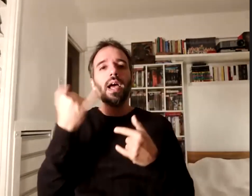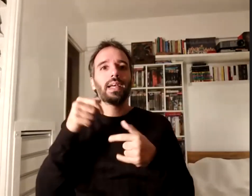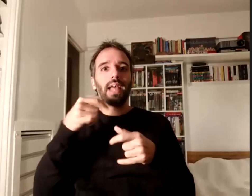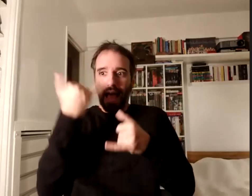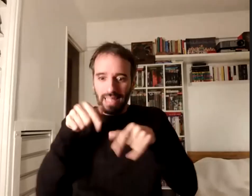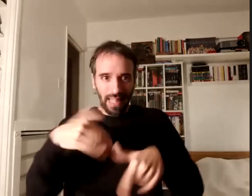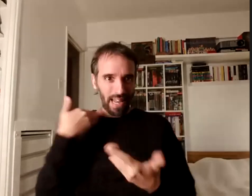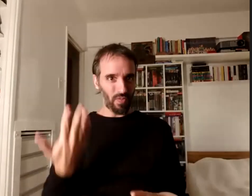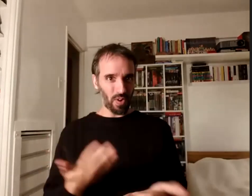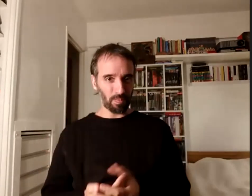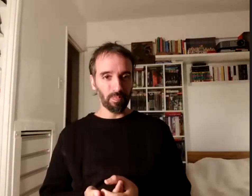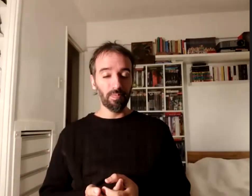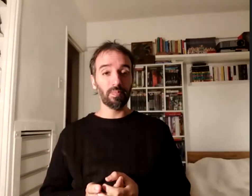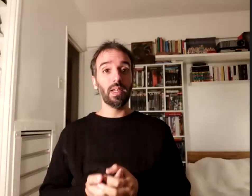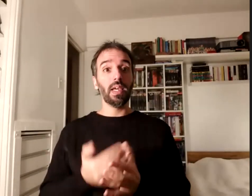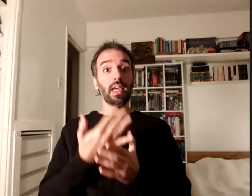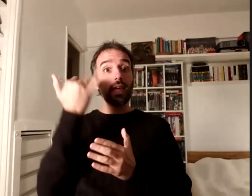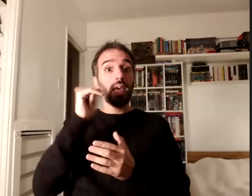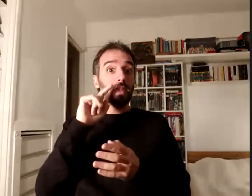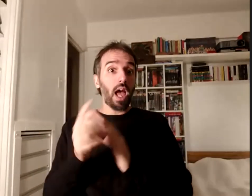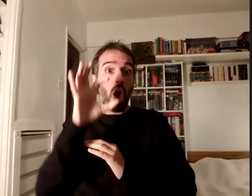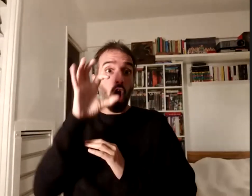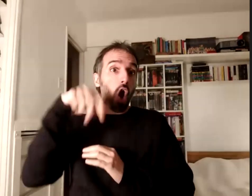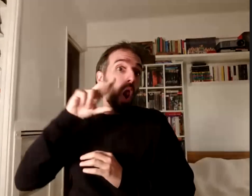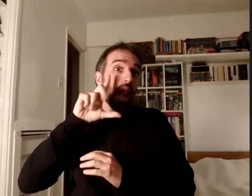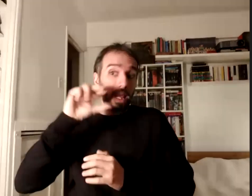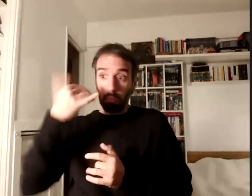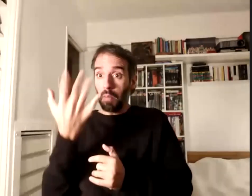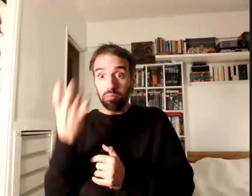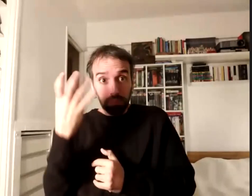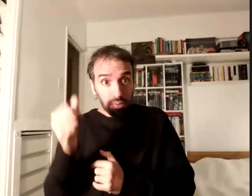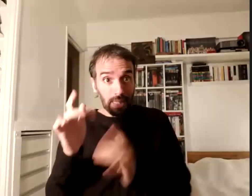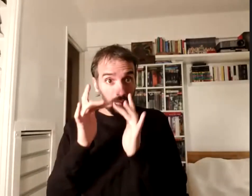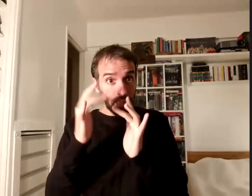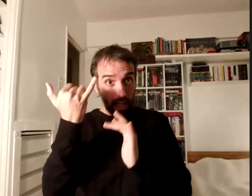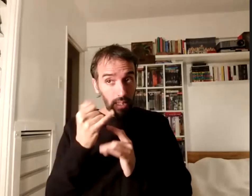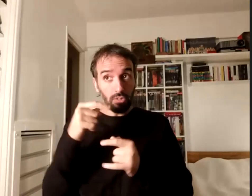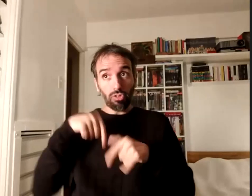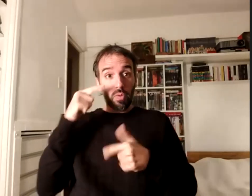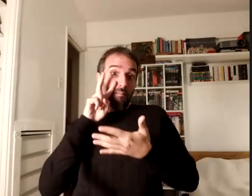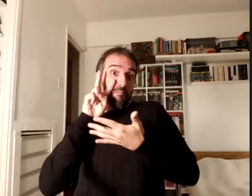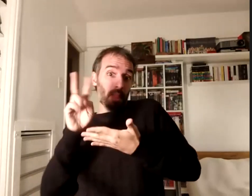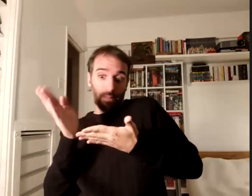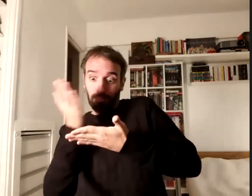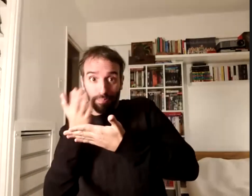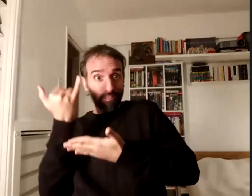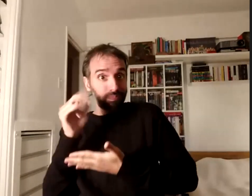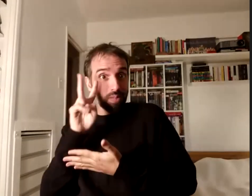Que además está online, de hecho yo lo estuve espiando, repasando para hoy y está online y eso